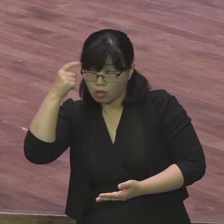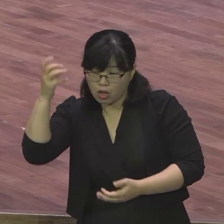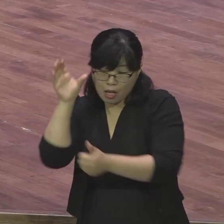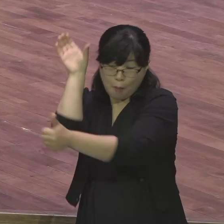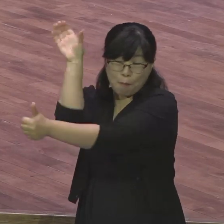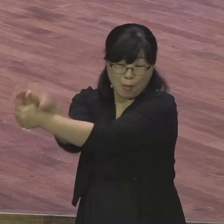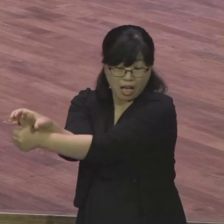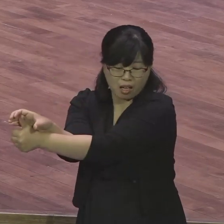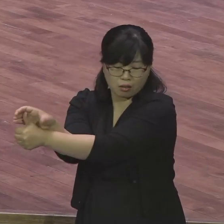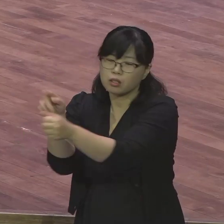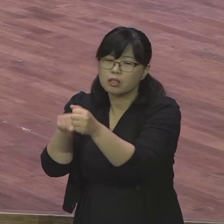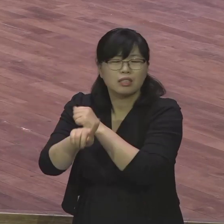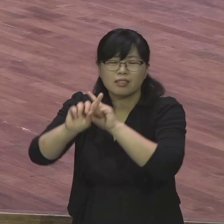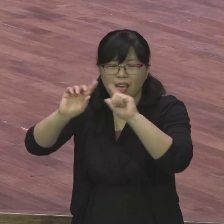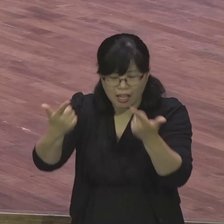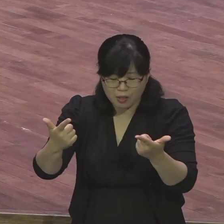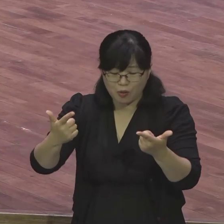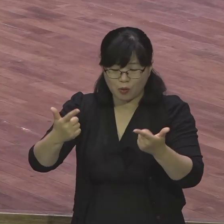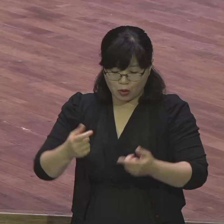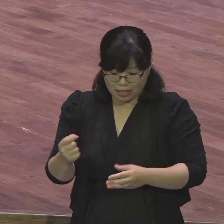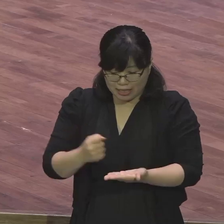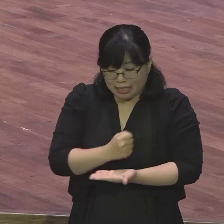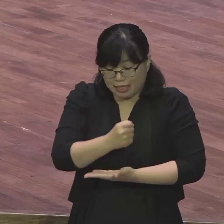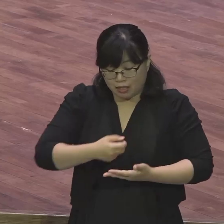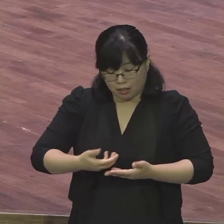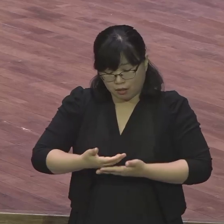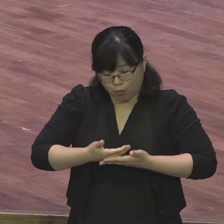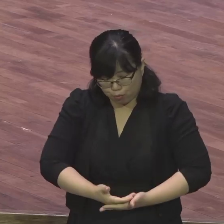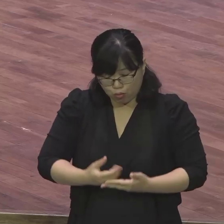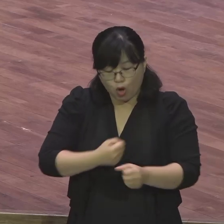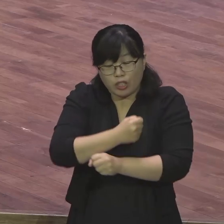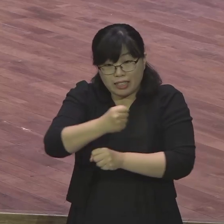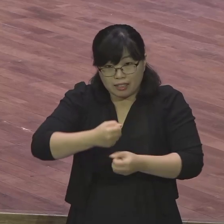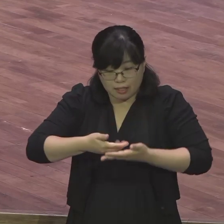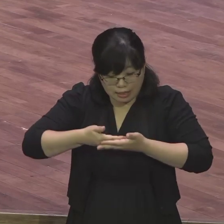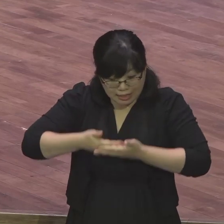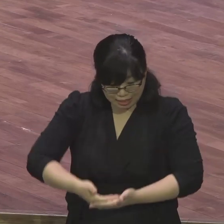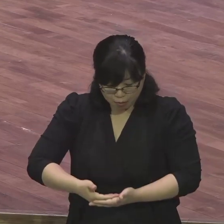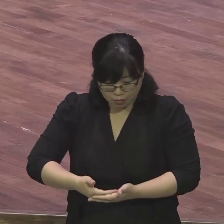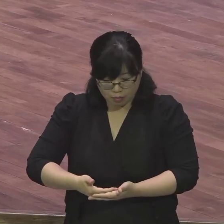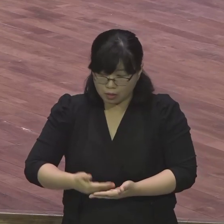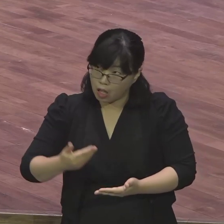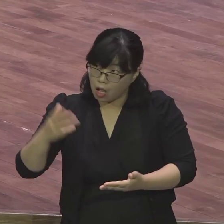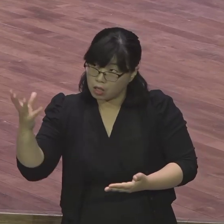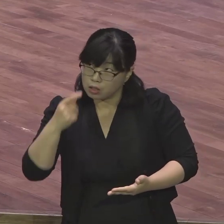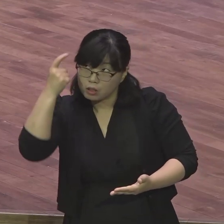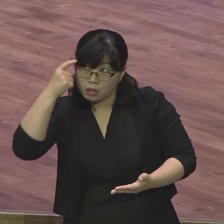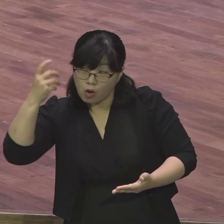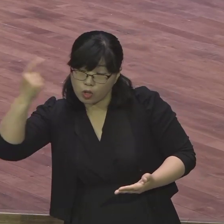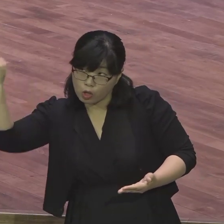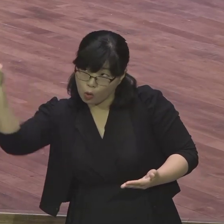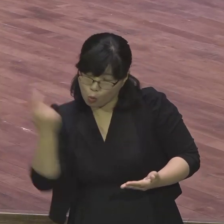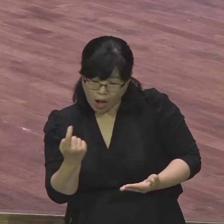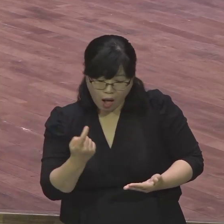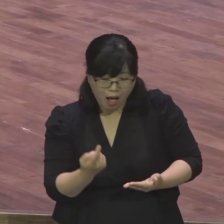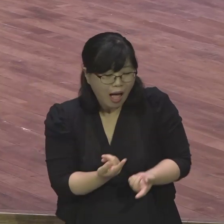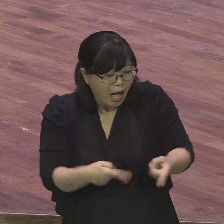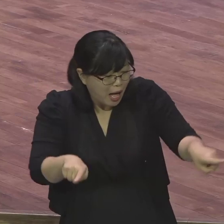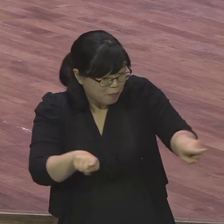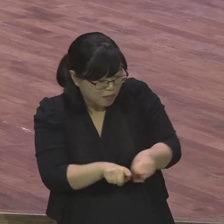우리가 이렇게 살아갈 때 짐을 없애주는 거 아니에요 이 장식이 3장 현장에 우리가 살면서